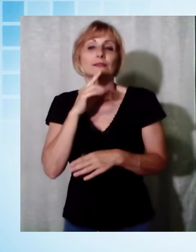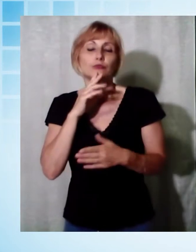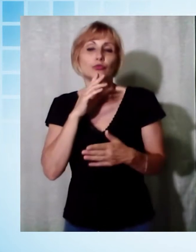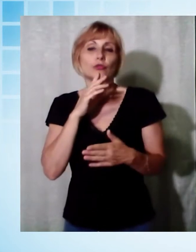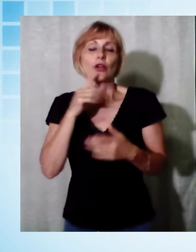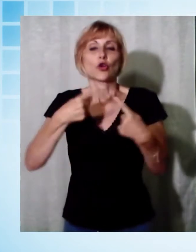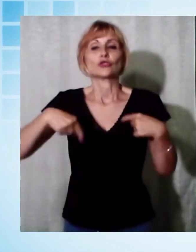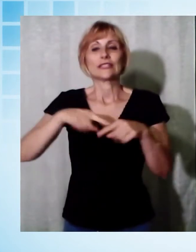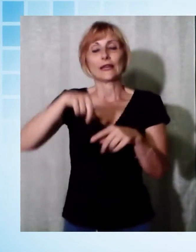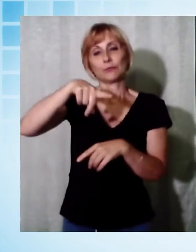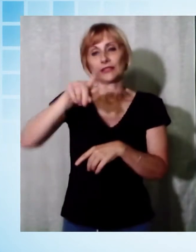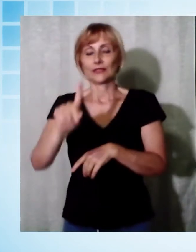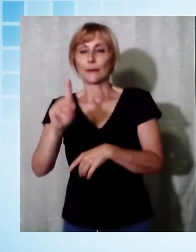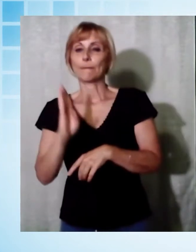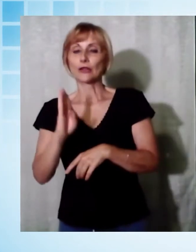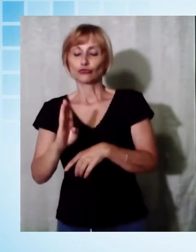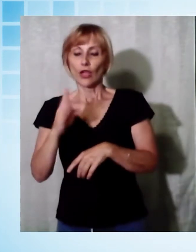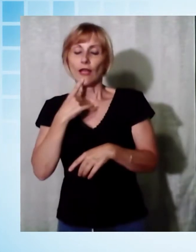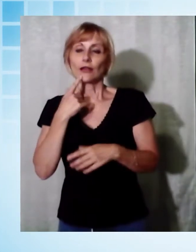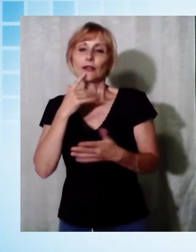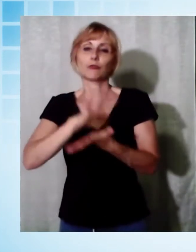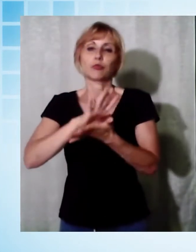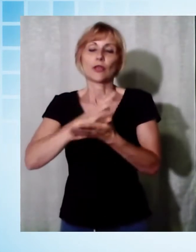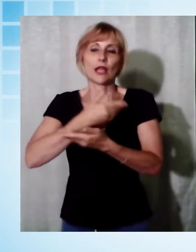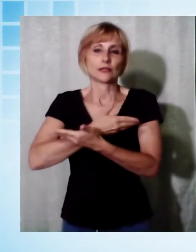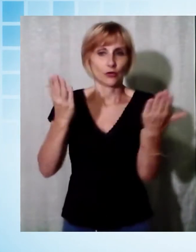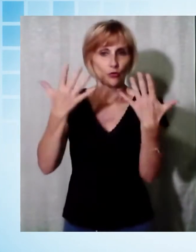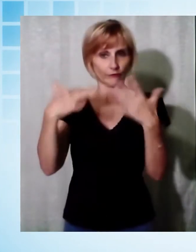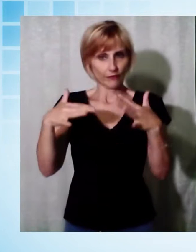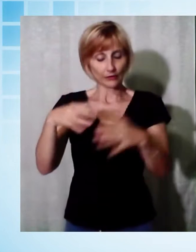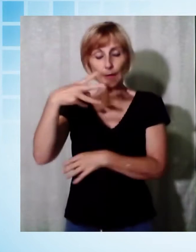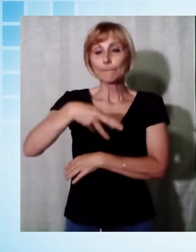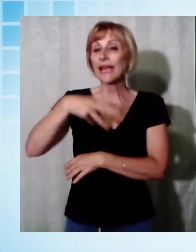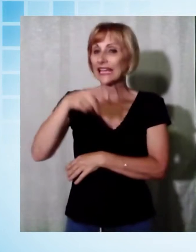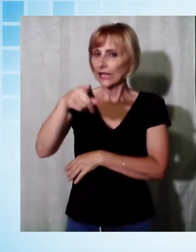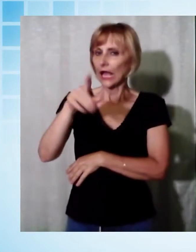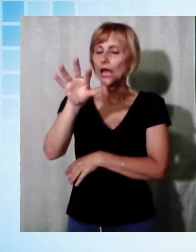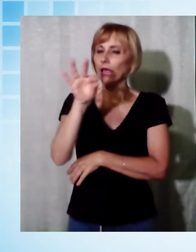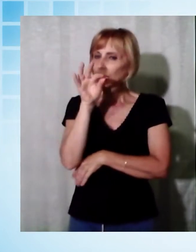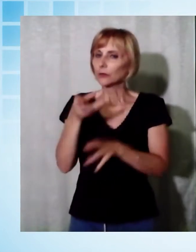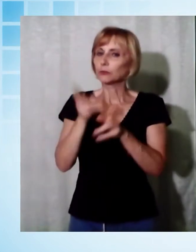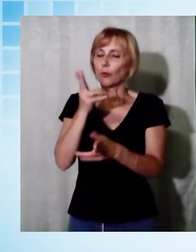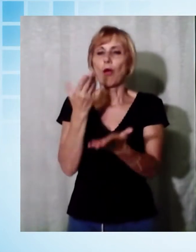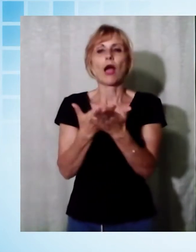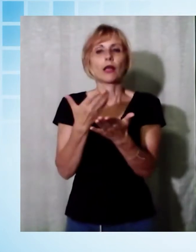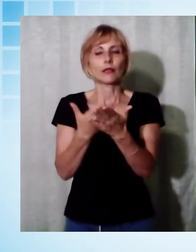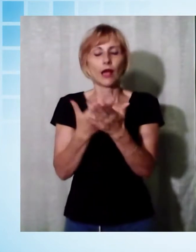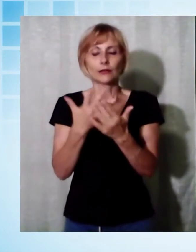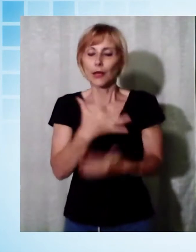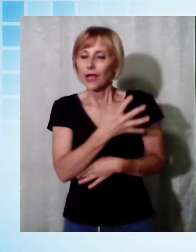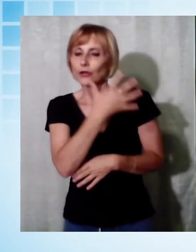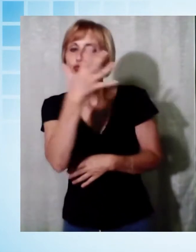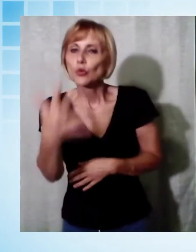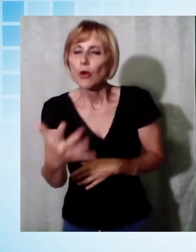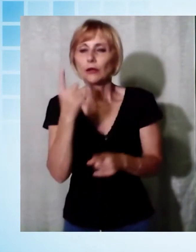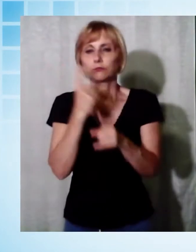del PD, Stefano Baccelli, secondo cui la Mercanti è la persona adatta per farsi carico nei prossimi 5 anni dei bisogni